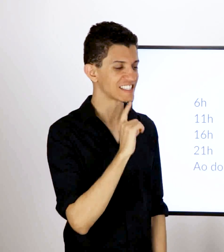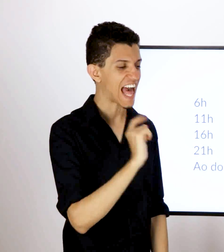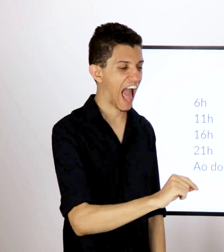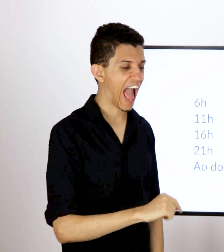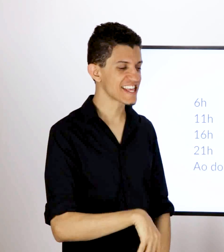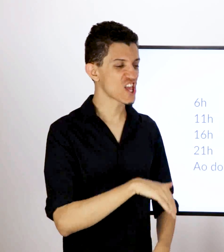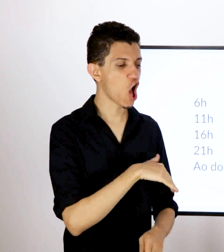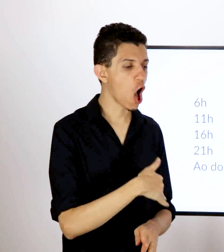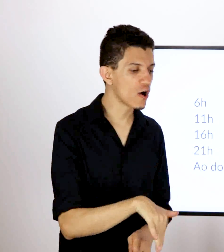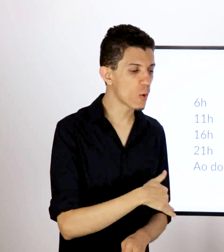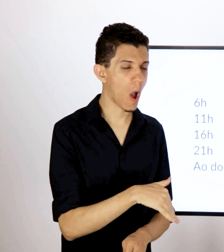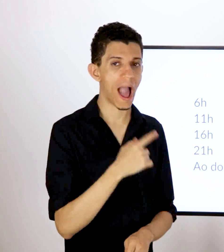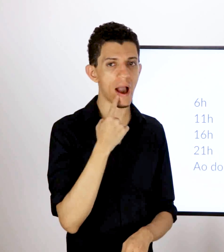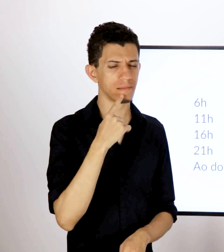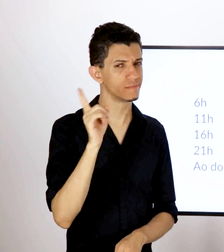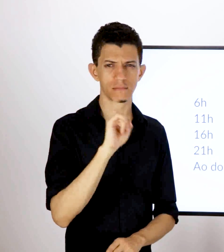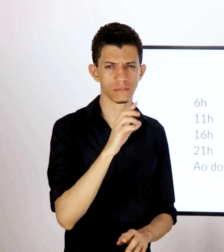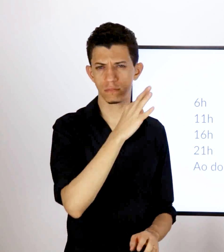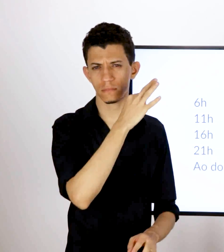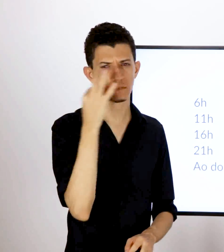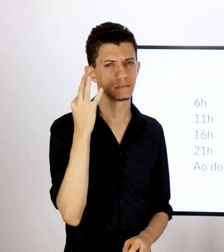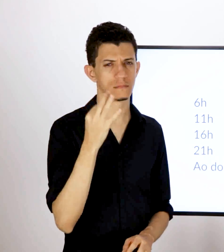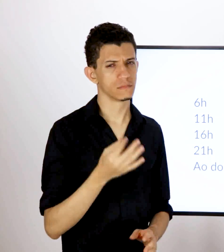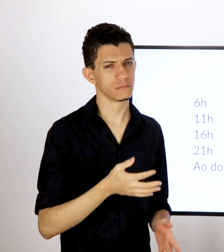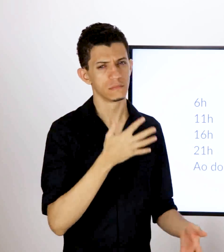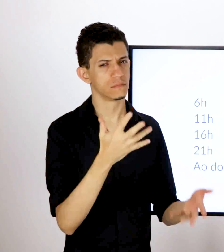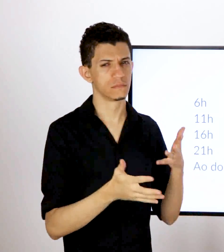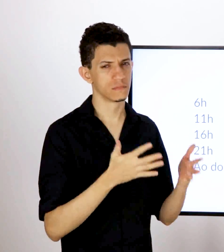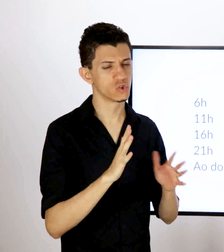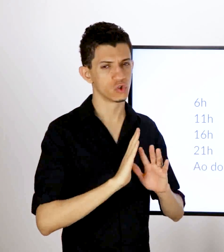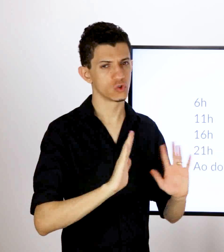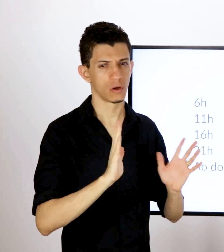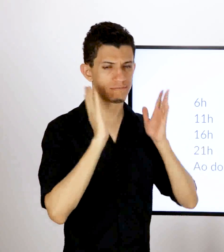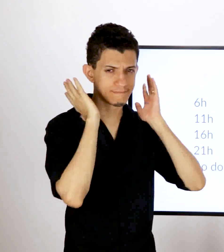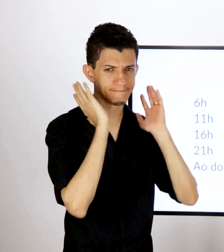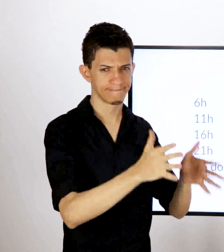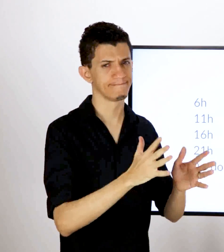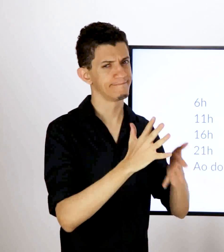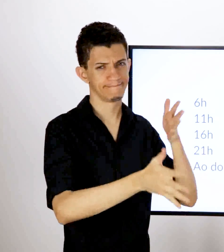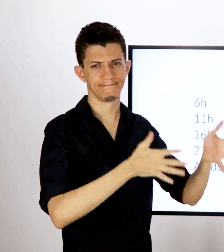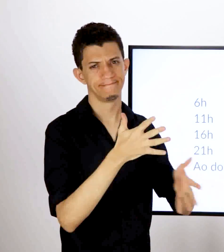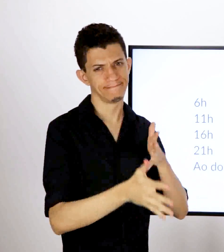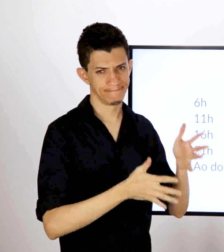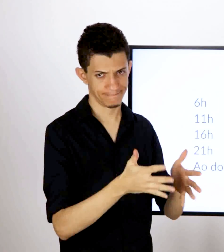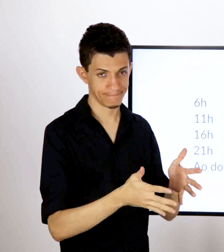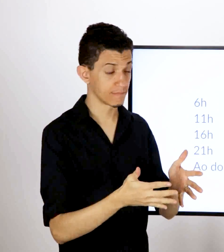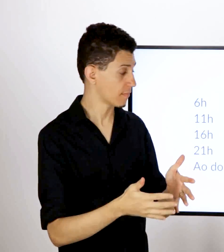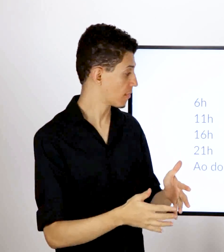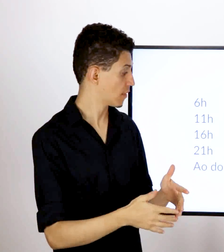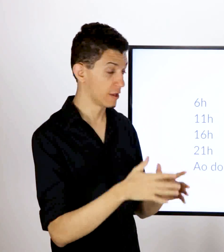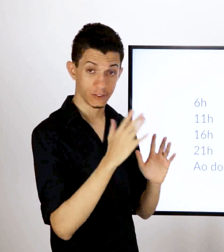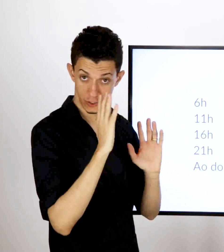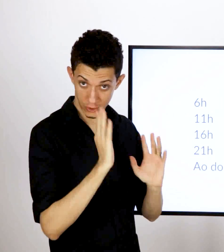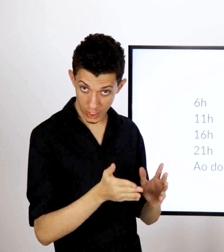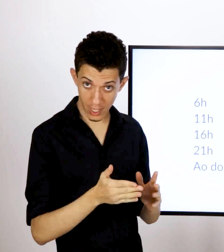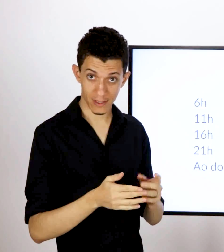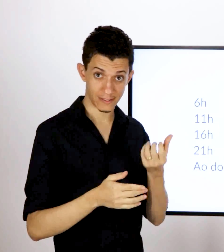Faça apenas o treino usando os sinais, porque se você usar diretamente os sinais em libras, você vai desenvolver uma